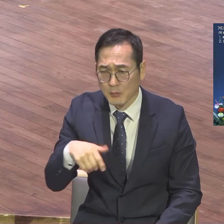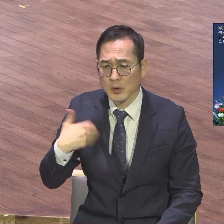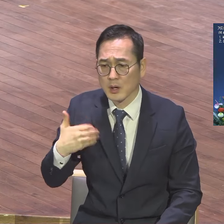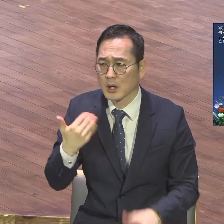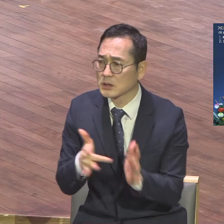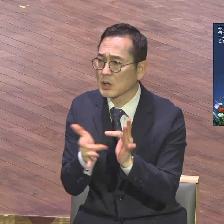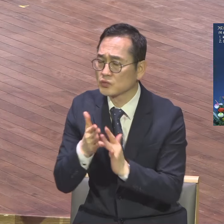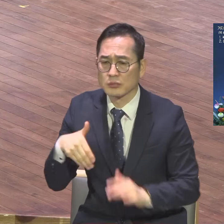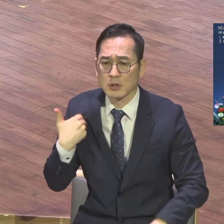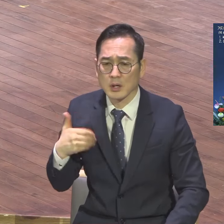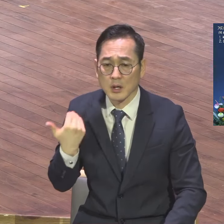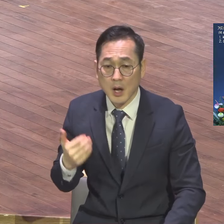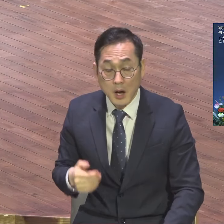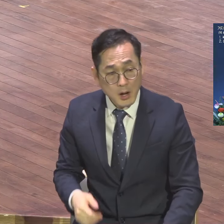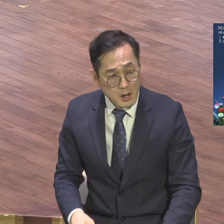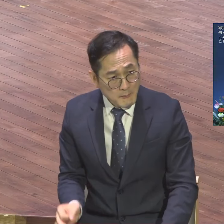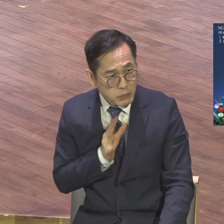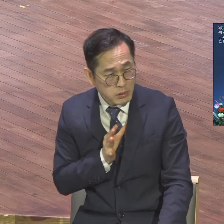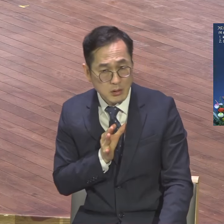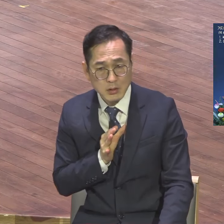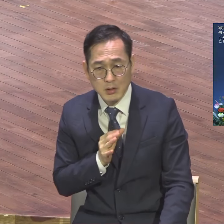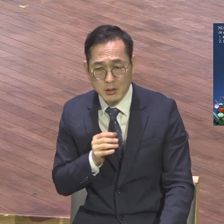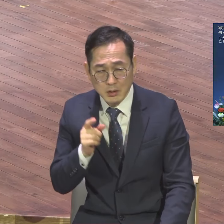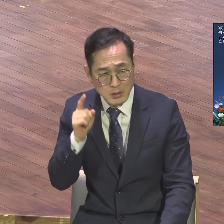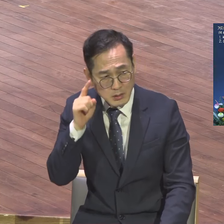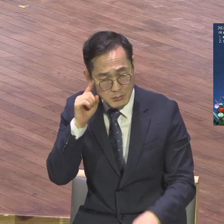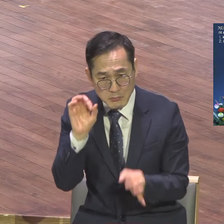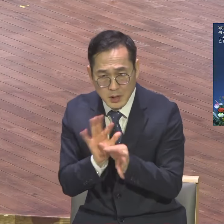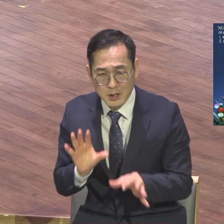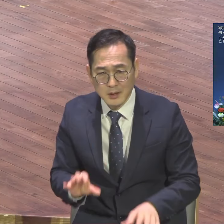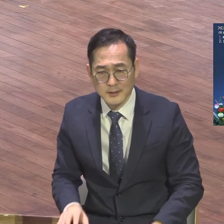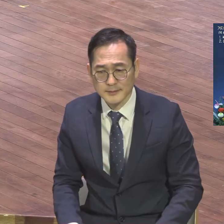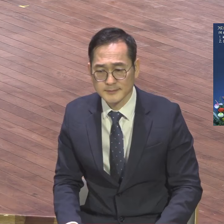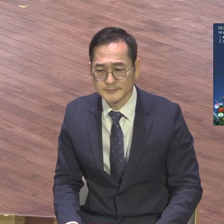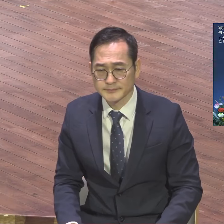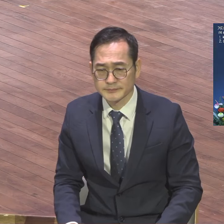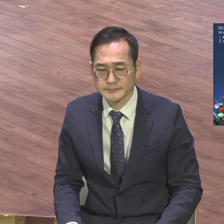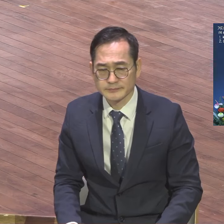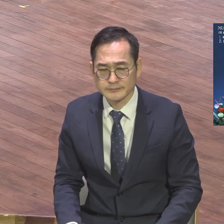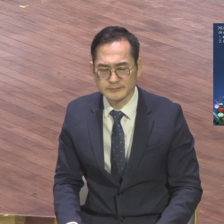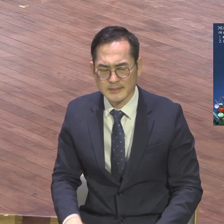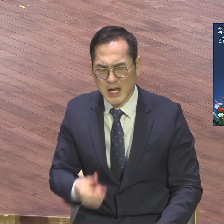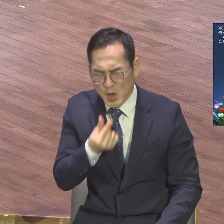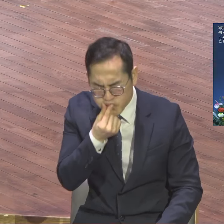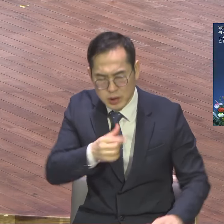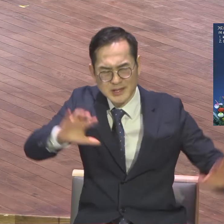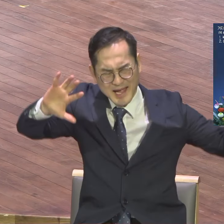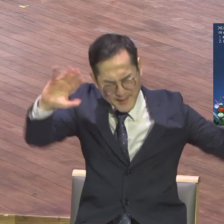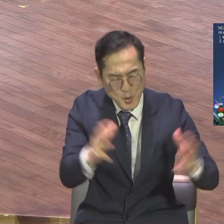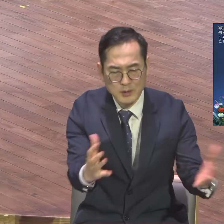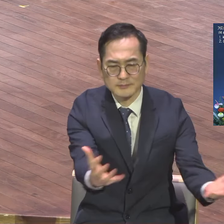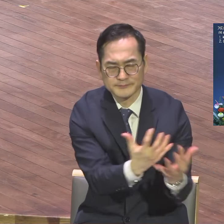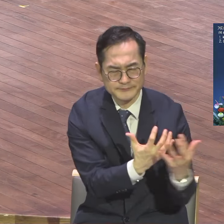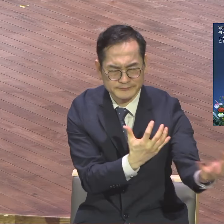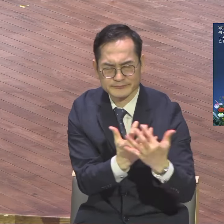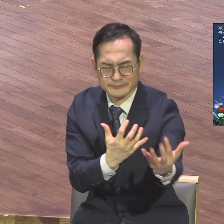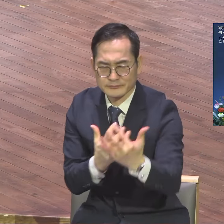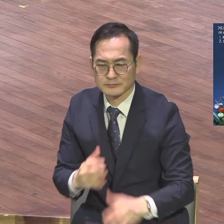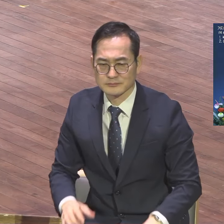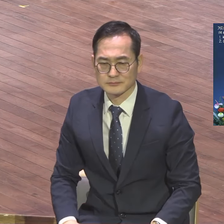교훈사람도 있을 것이고 생전 처음 듣는 사람 있을 것인데 성령이 역사하셔가지고 한 사람이라도 다 한 영원이라도 각자에게 답을 줄 수 있는